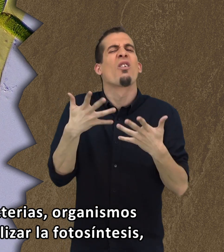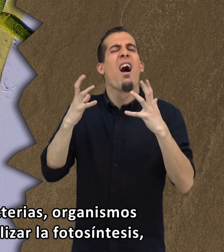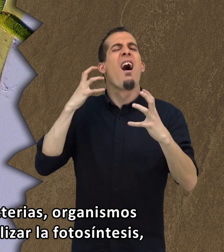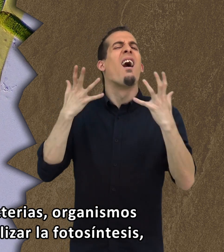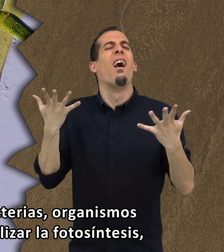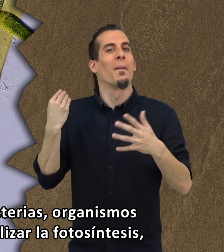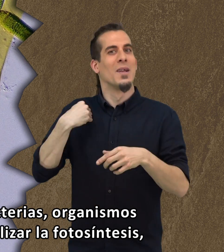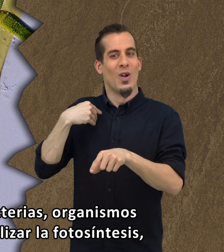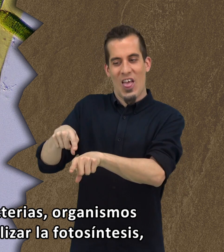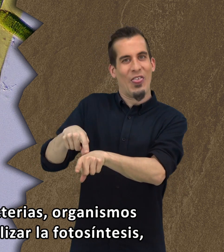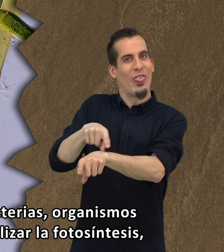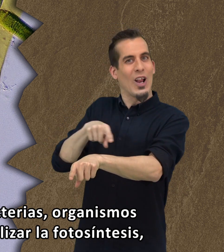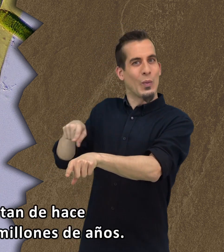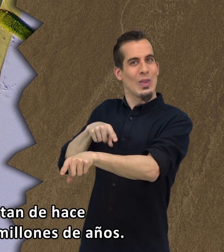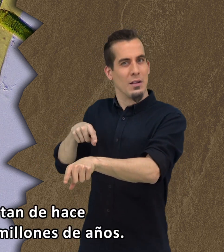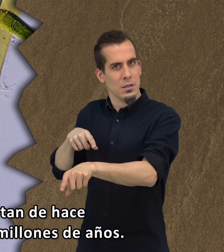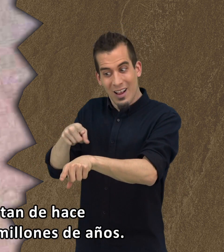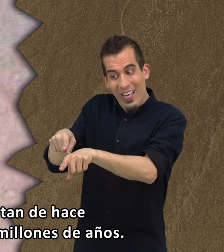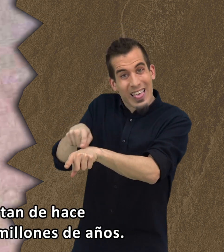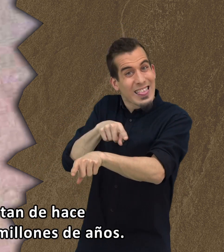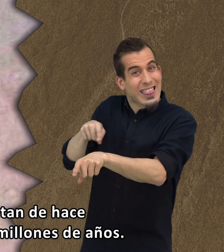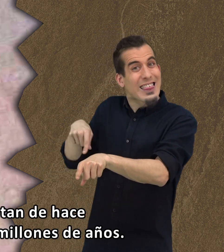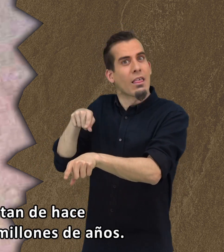que datan de hace unos 2.900 millones de años.